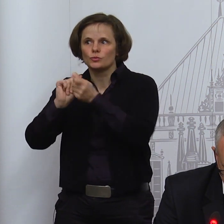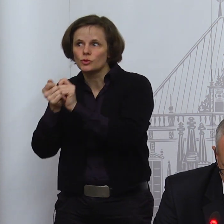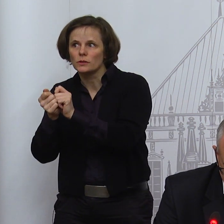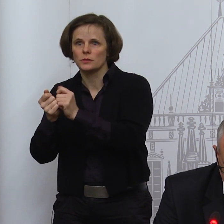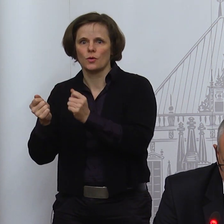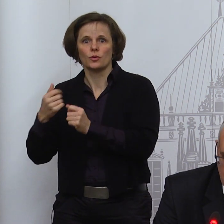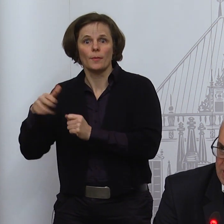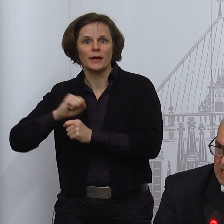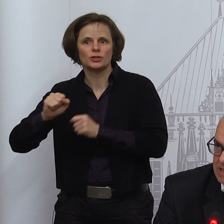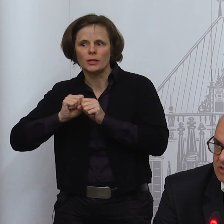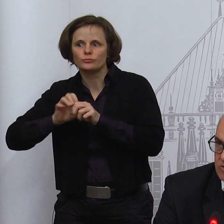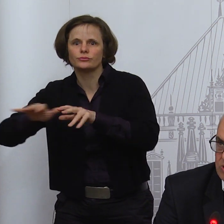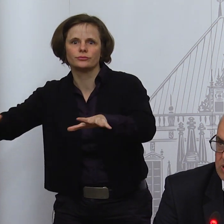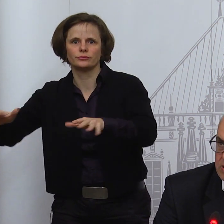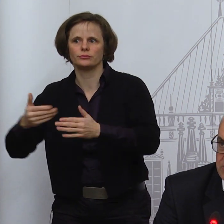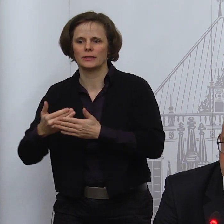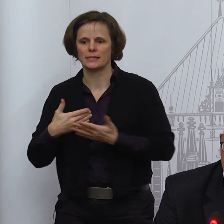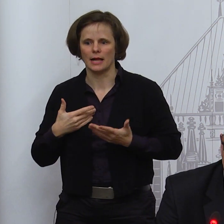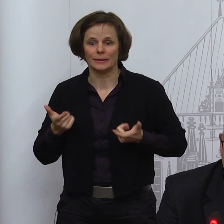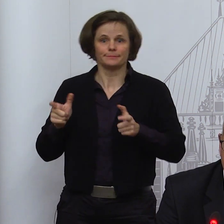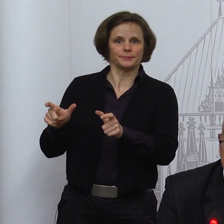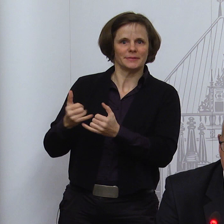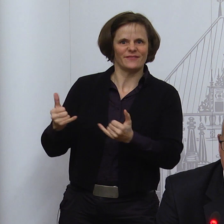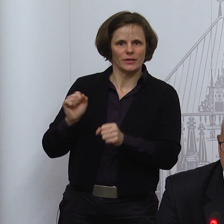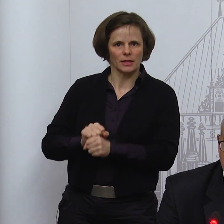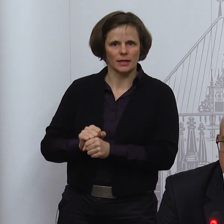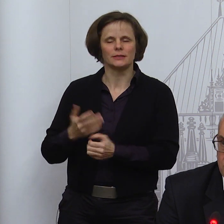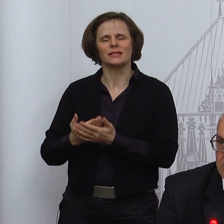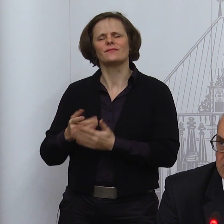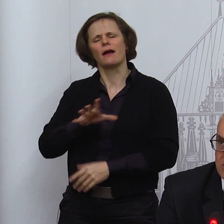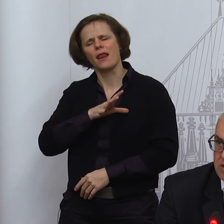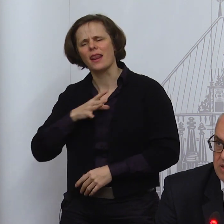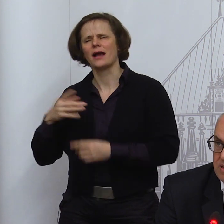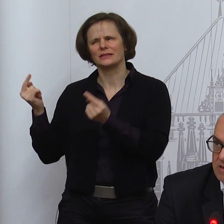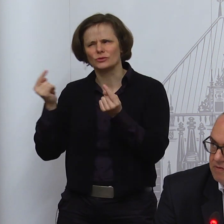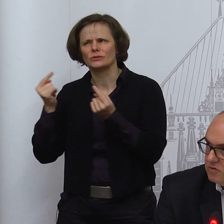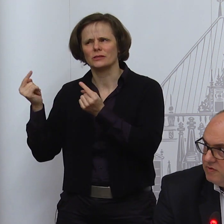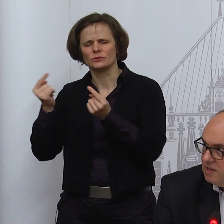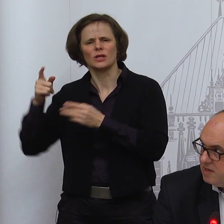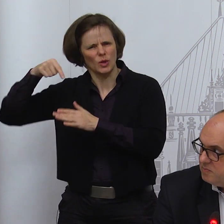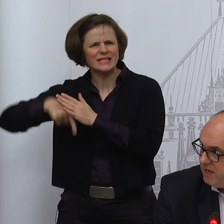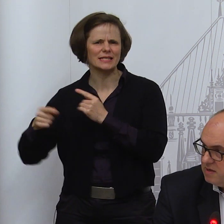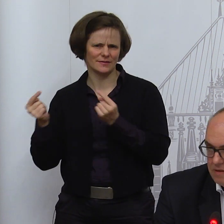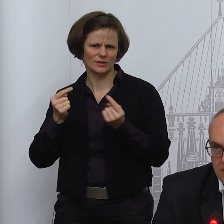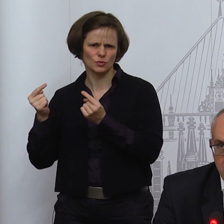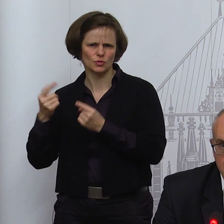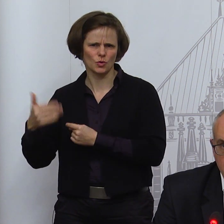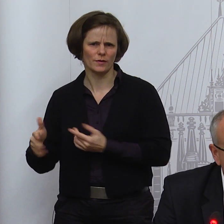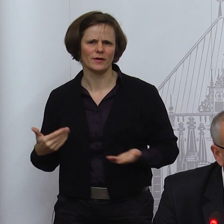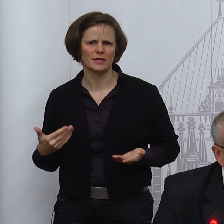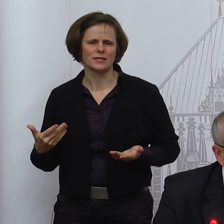bringt. Und haben wir lange diskutiert, sehr intensiv diskutiert, weil es so schwierig ist, weil so viele Aspekte